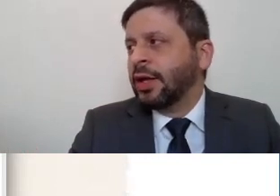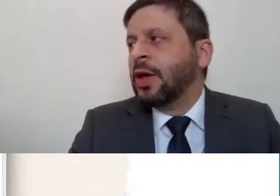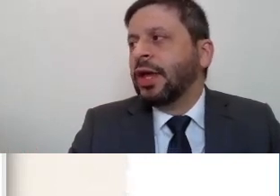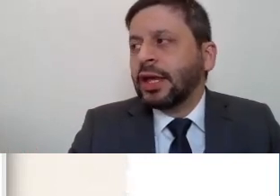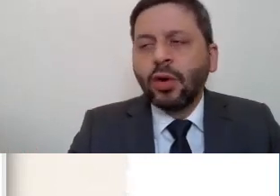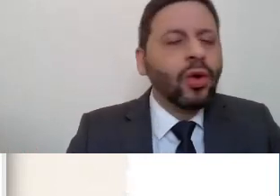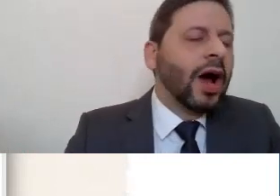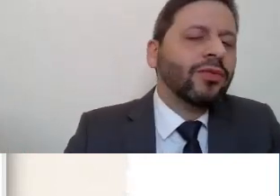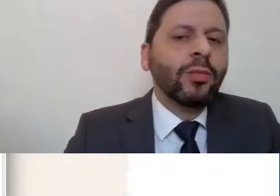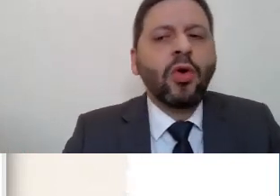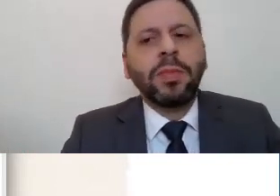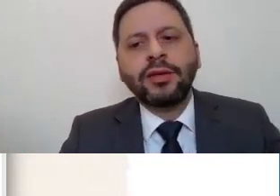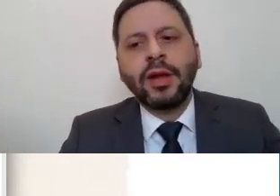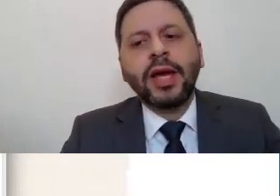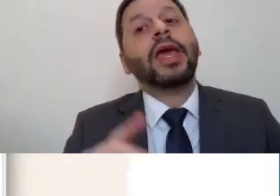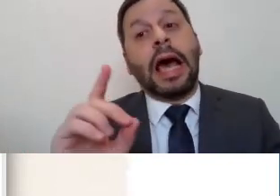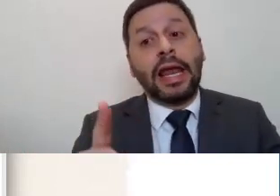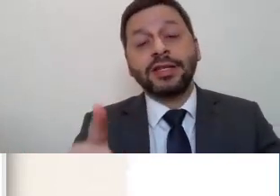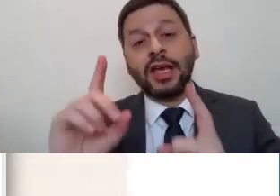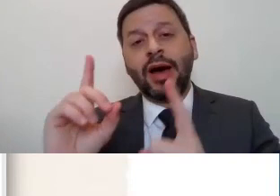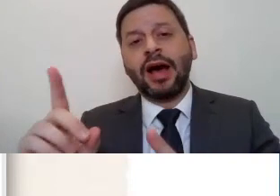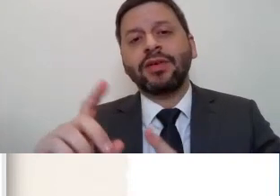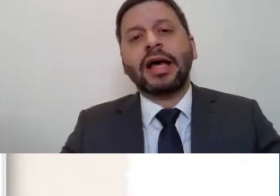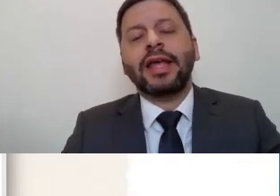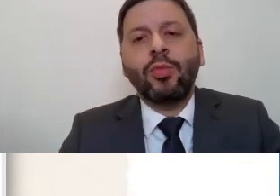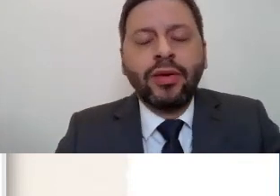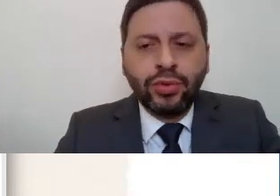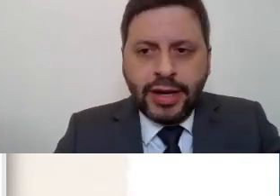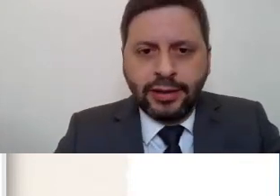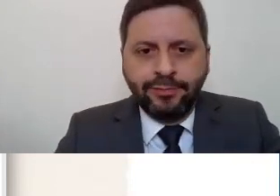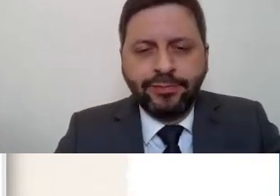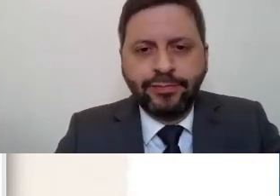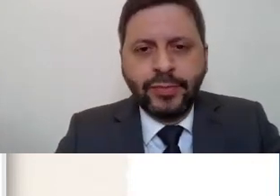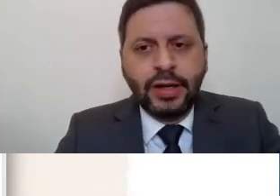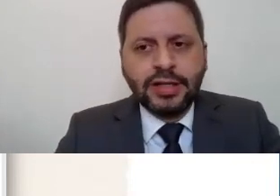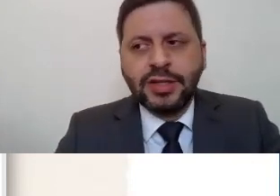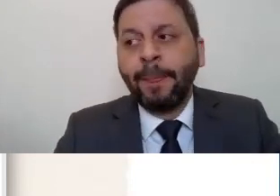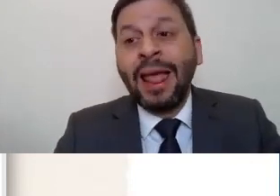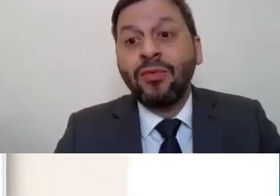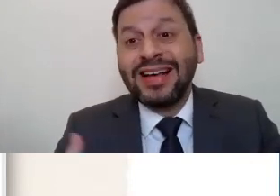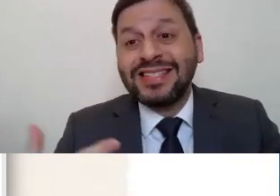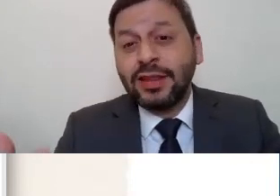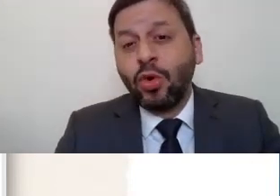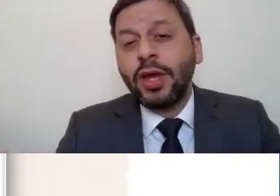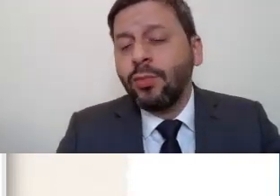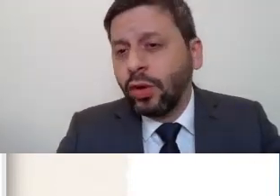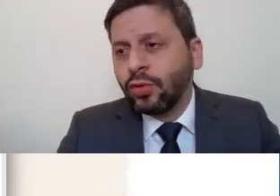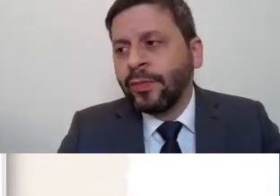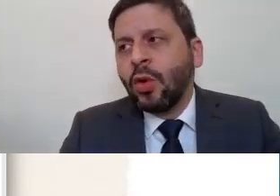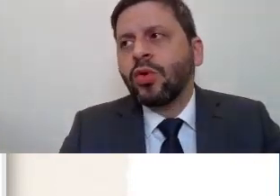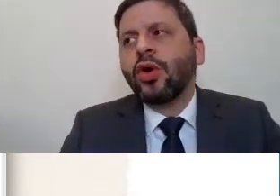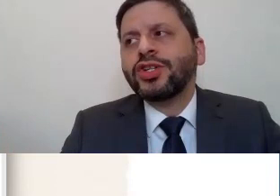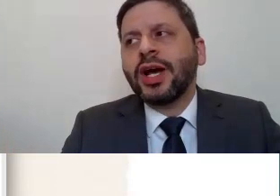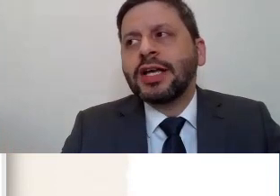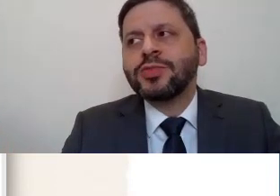mãe e ainda colocava o nome completo da mãe. Aliás, ele marcava até o perfil dela. Quer dizer, facilitou e